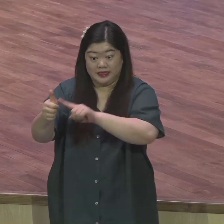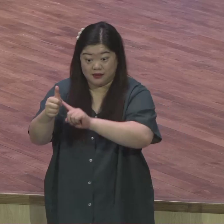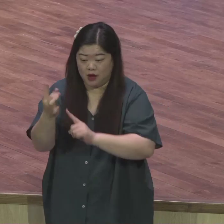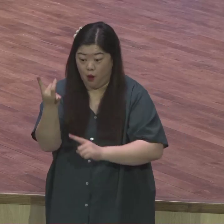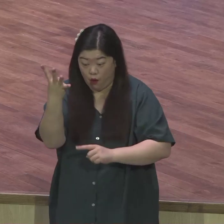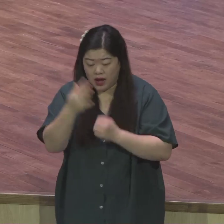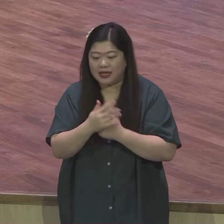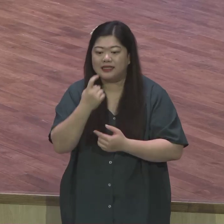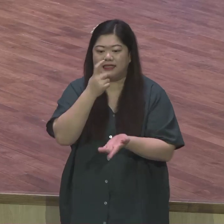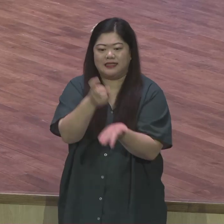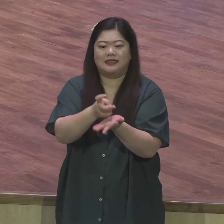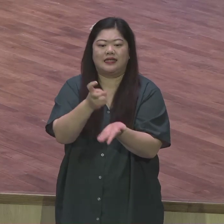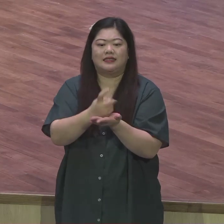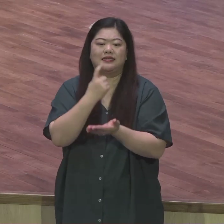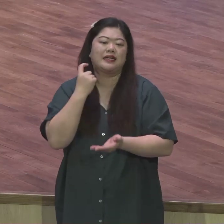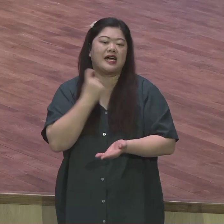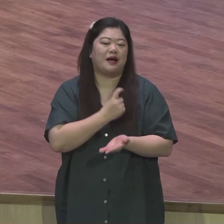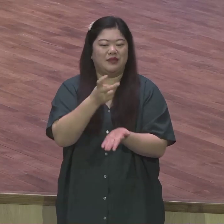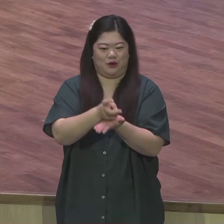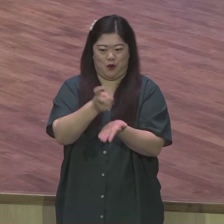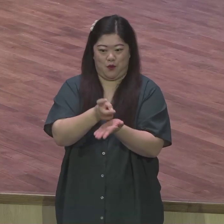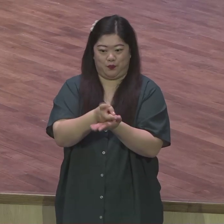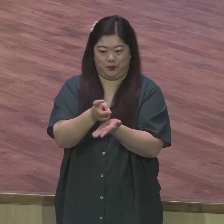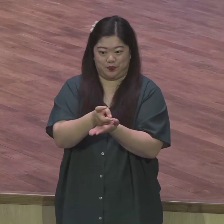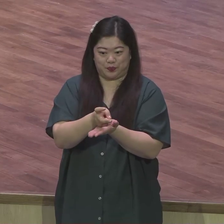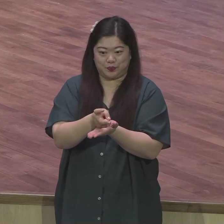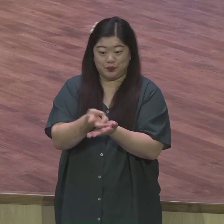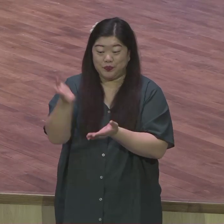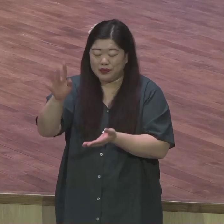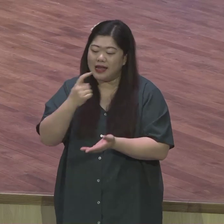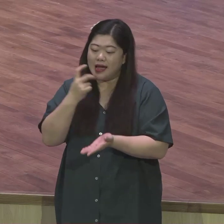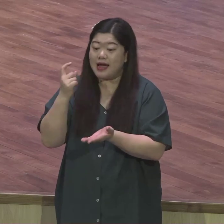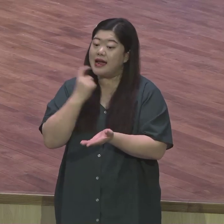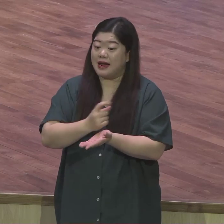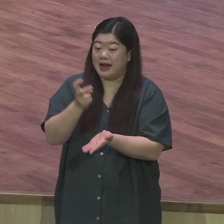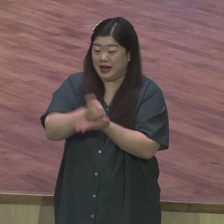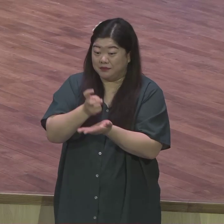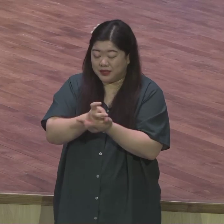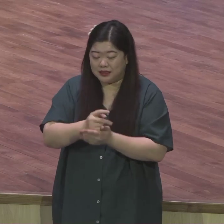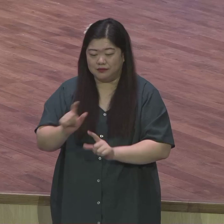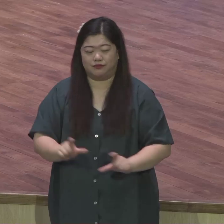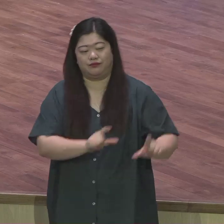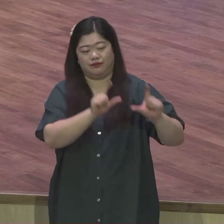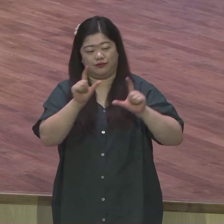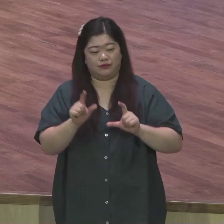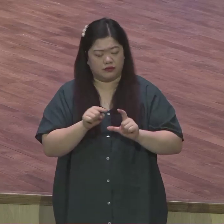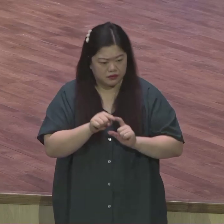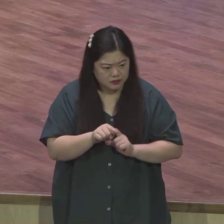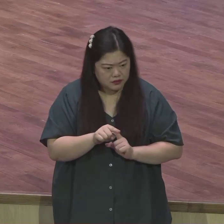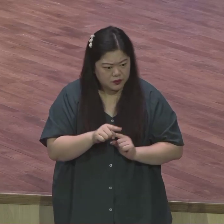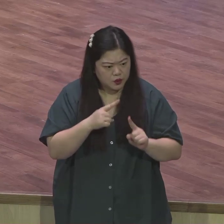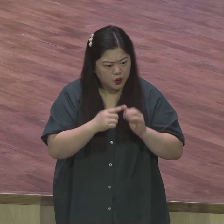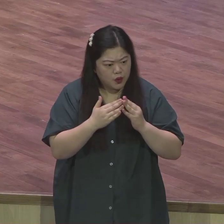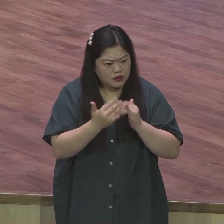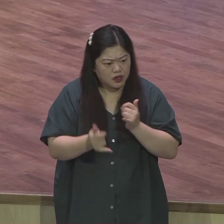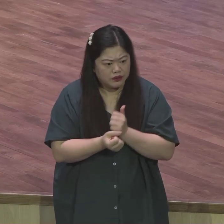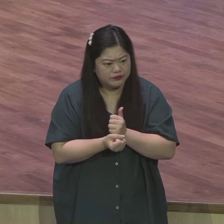입히지 못하고 그녀올로 있는 영국 교인들 이 교인들의 이 모습을 삶을 보면서